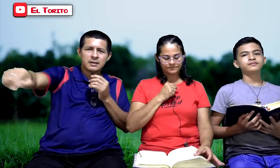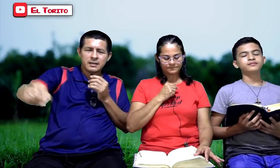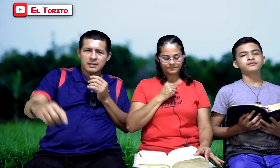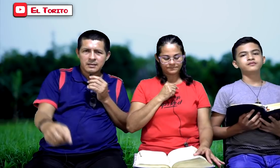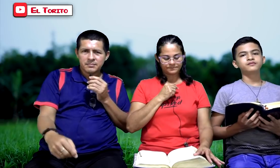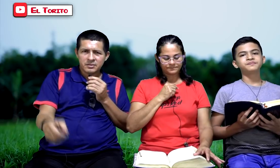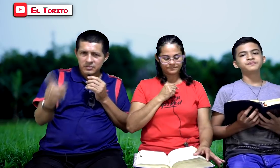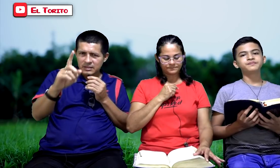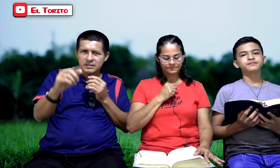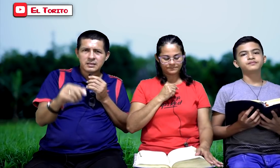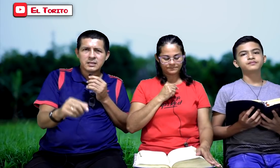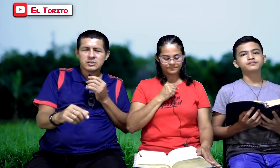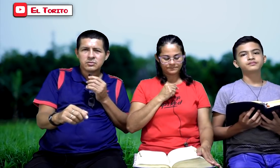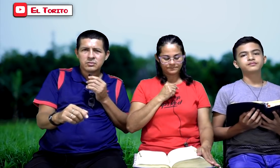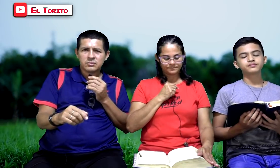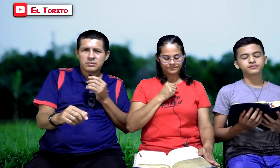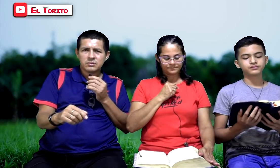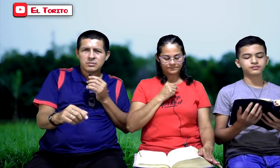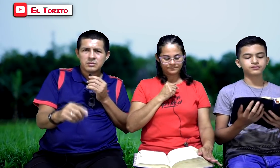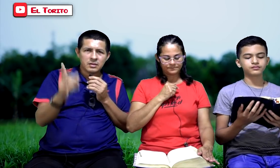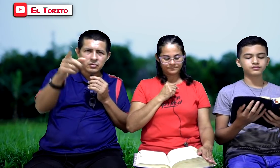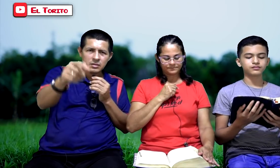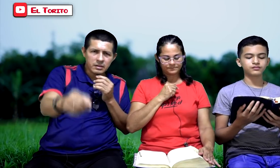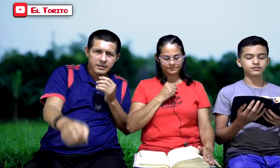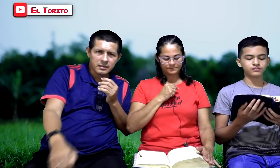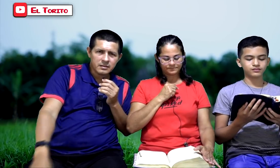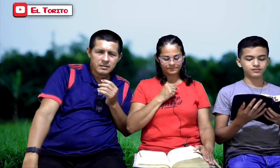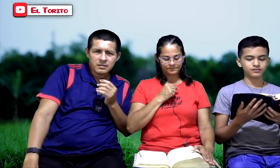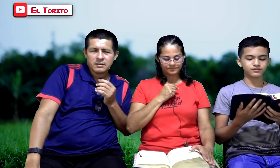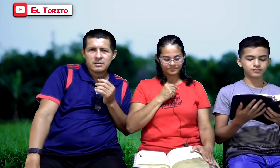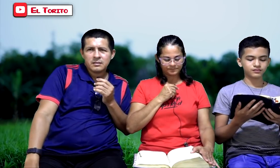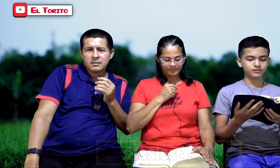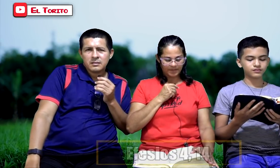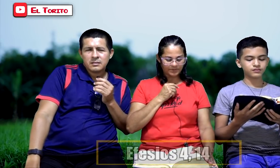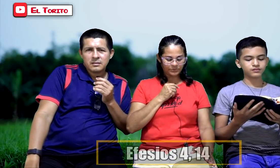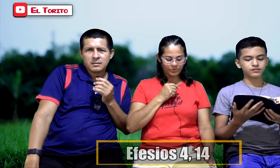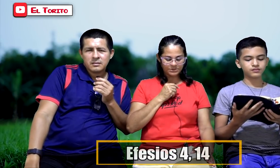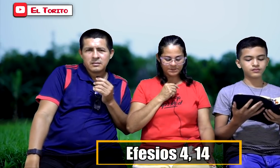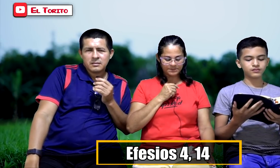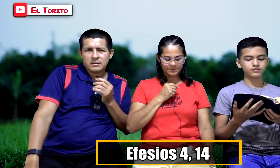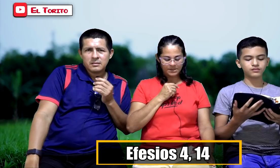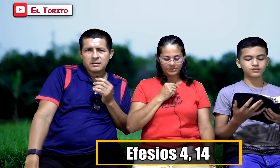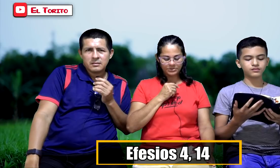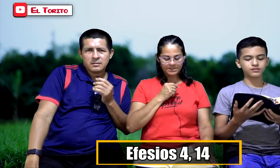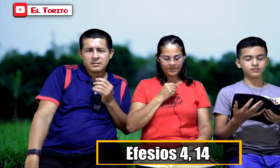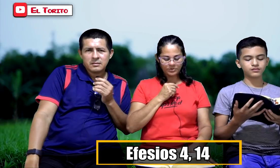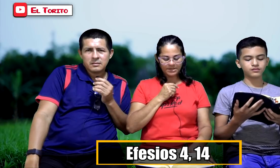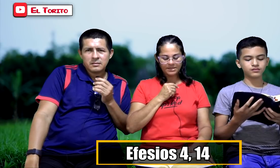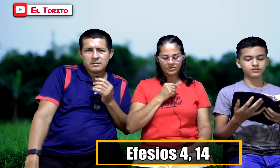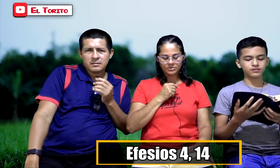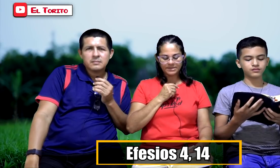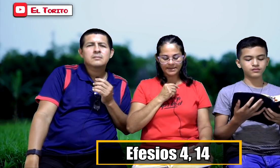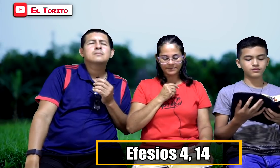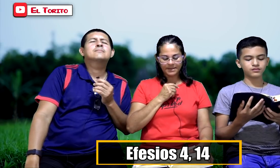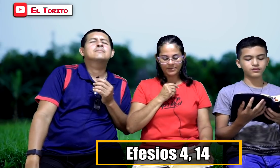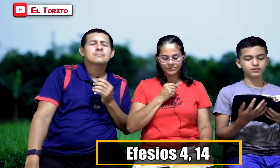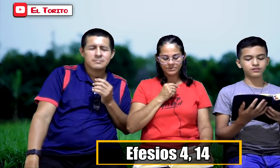canal. Pero no es el de Cristo. Y escuche lo que viene. Entonces, no seremos ya niños zarandeados